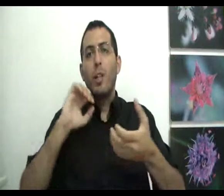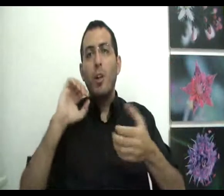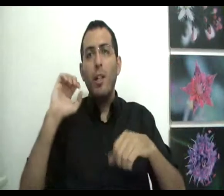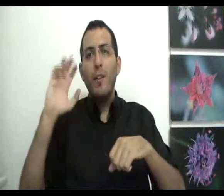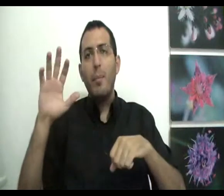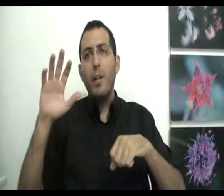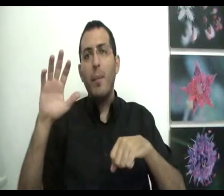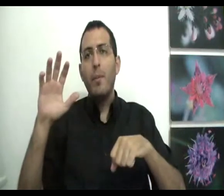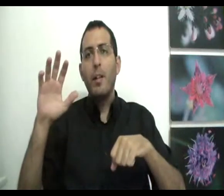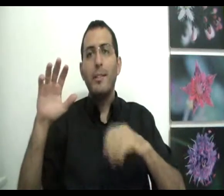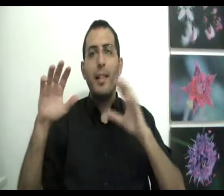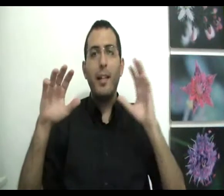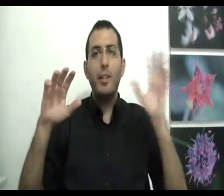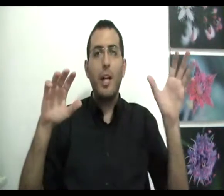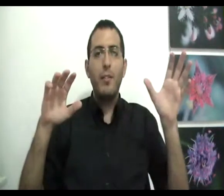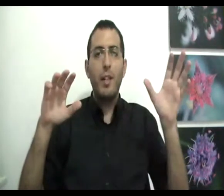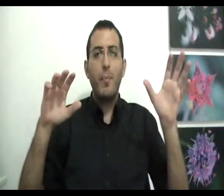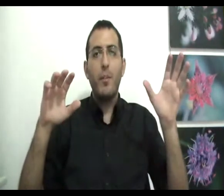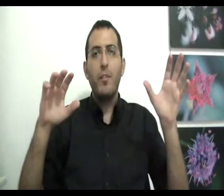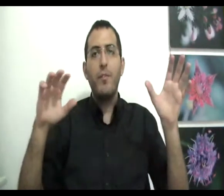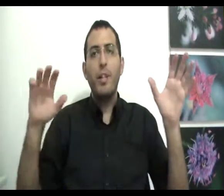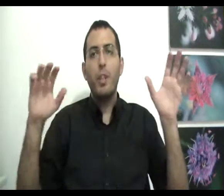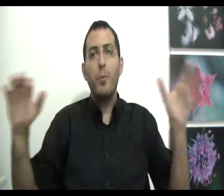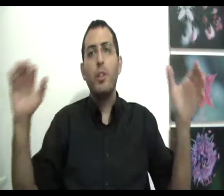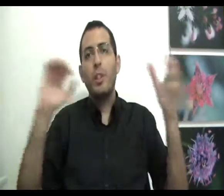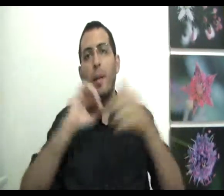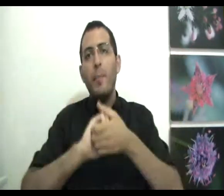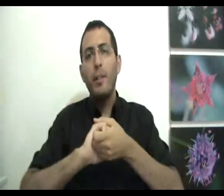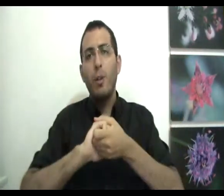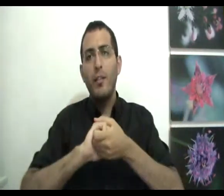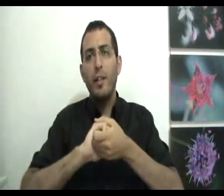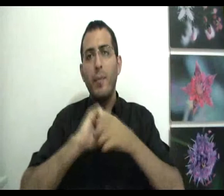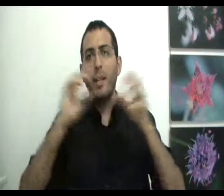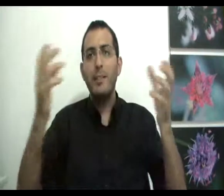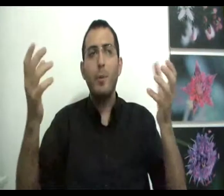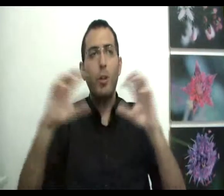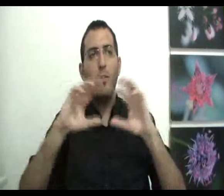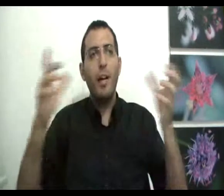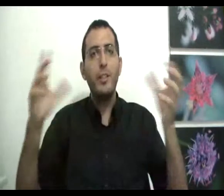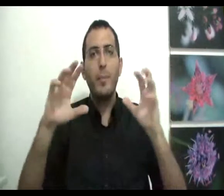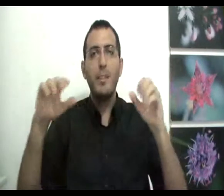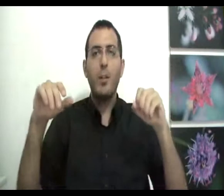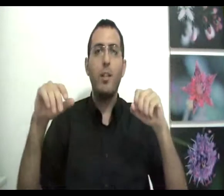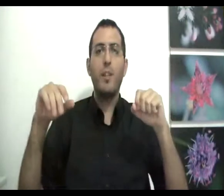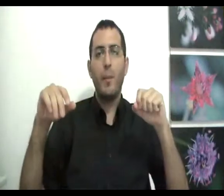כי כל דבר בעולם חסר את שאר הדברים והשלמות זה שאדם מחבר את כל ההפכים, כי אז בכל דבר יש גם מצח כל הדברים